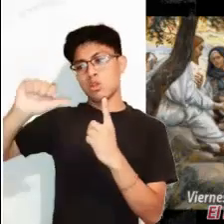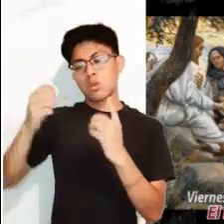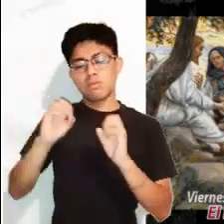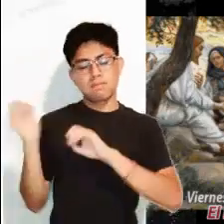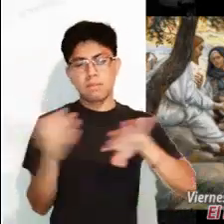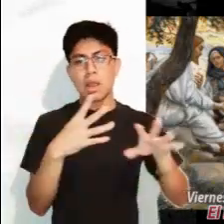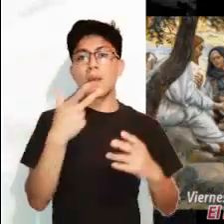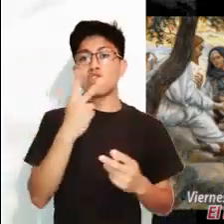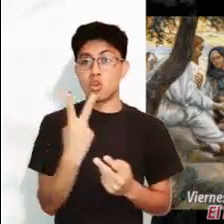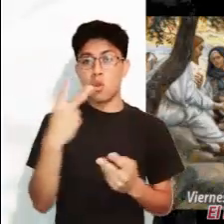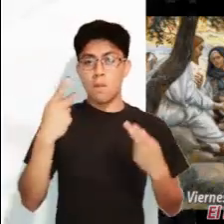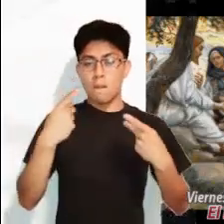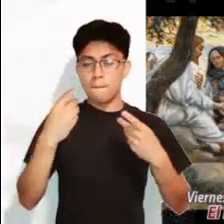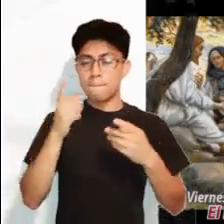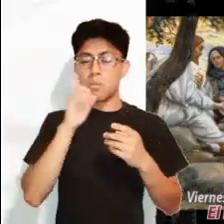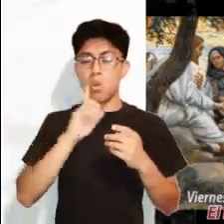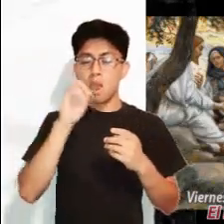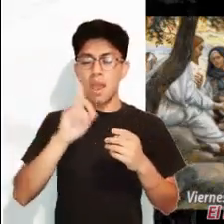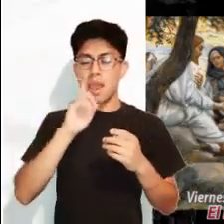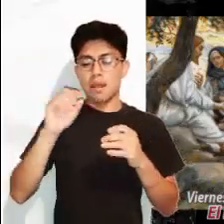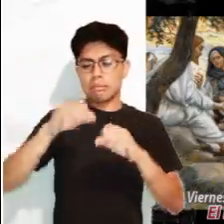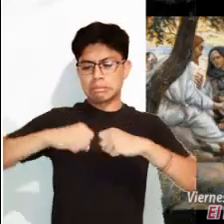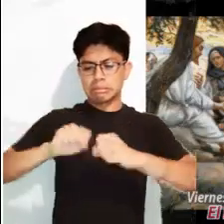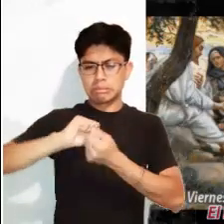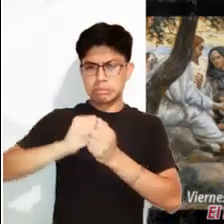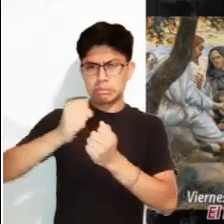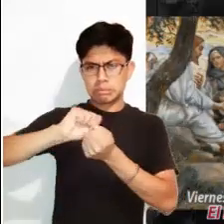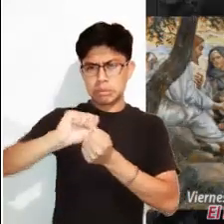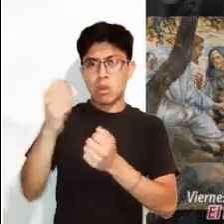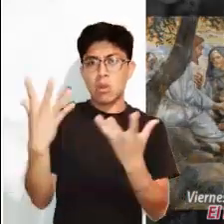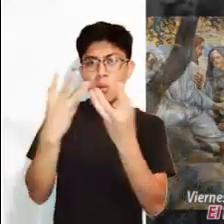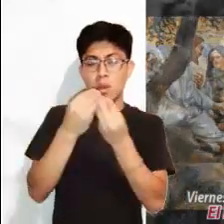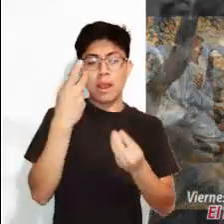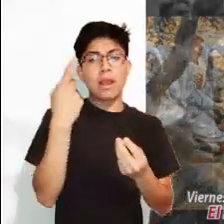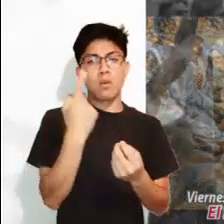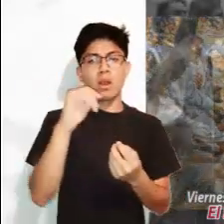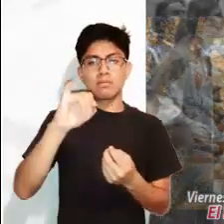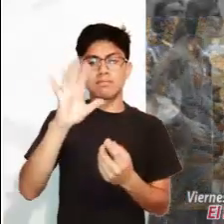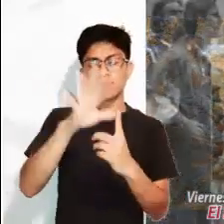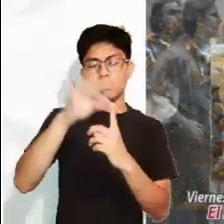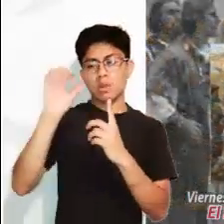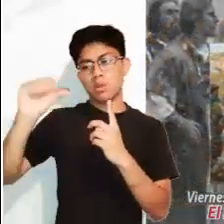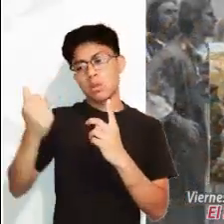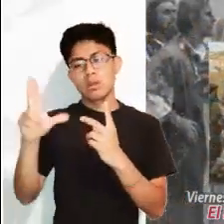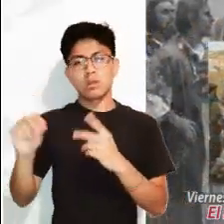Habrá dos mujeres moliendo juntas. Una será tomada y la otra abandonada. Entonces los discípulos le